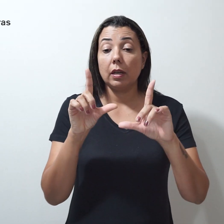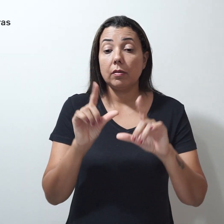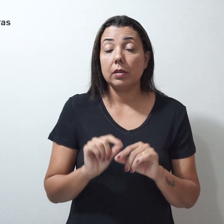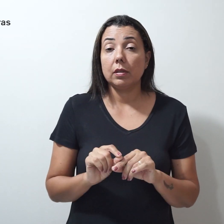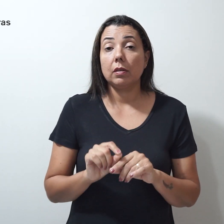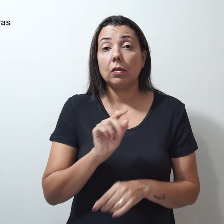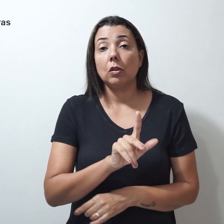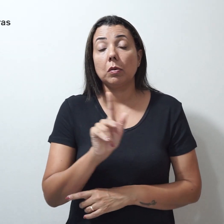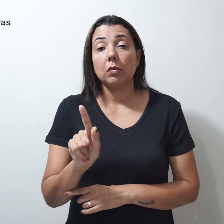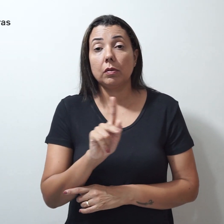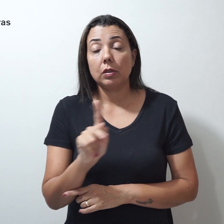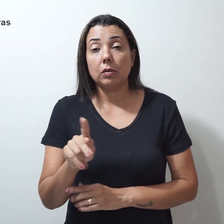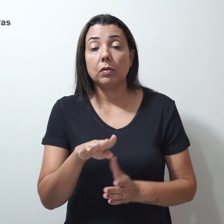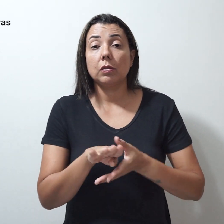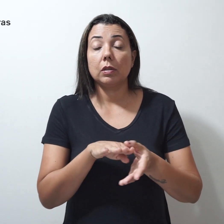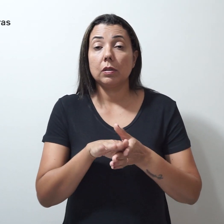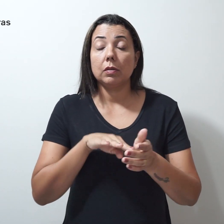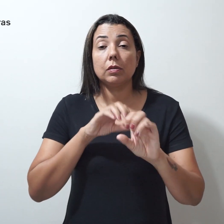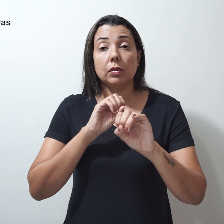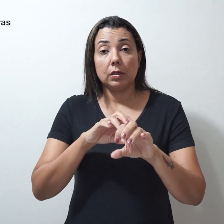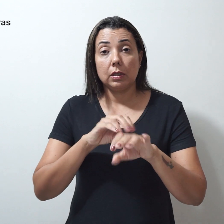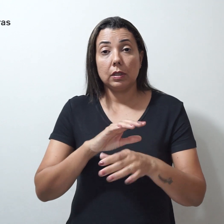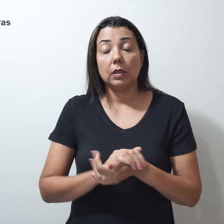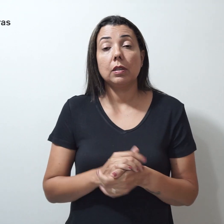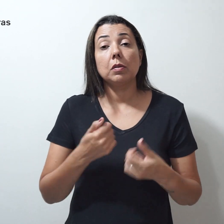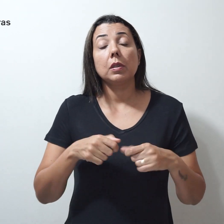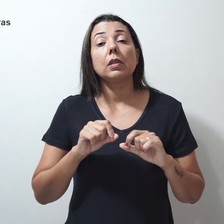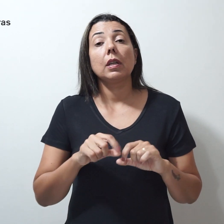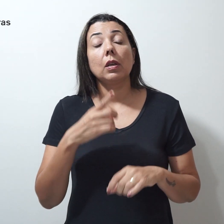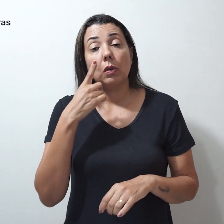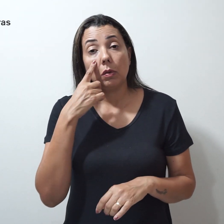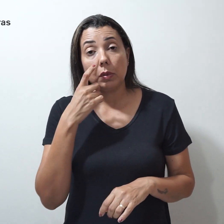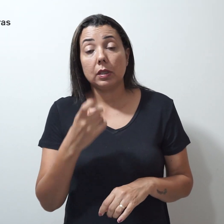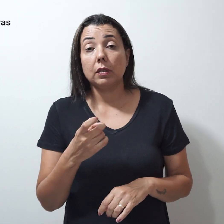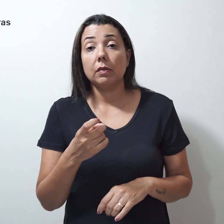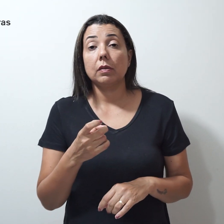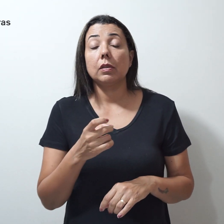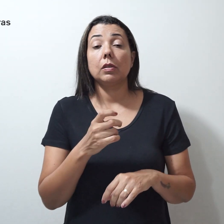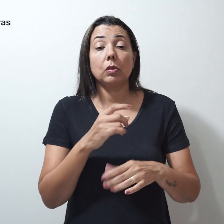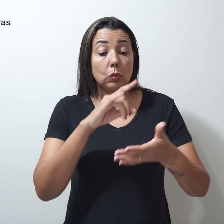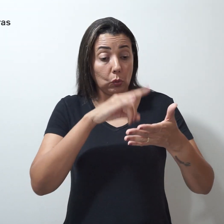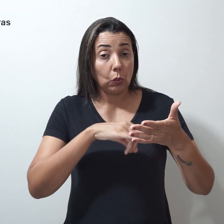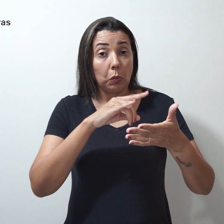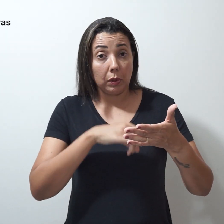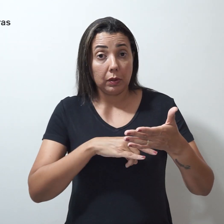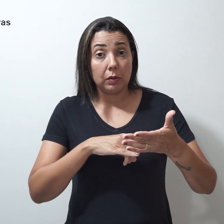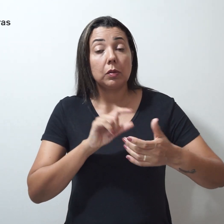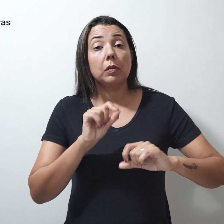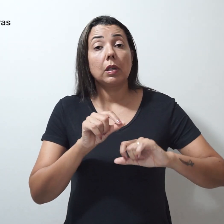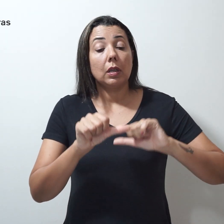professor orientador educacional deverá observar, nos contra-cheques seguintes, a mudança do